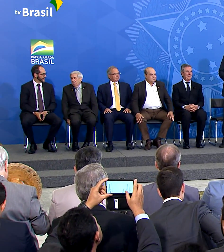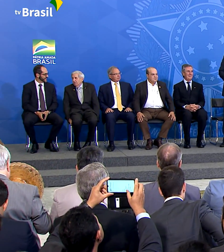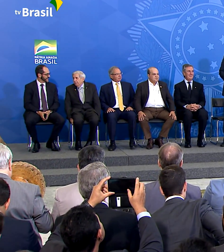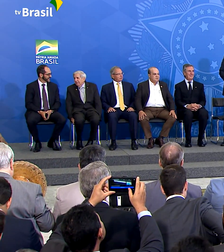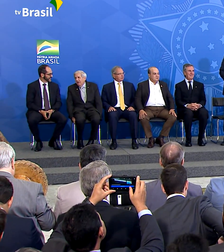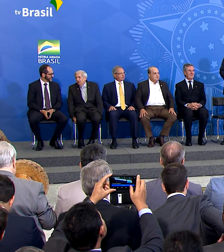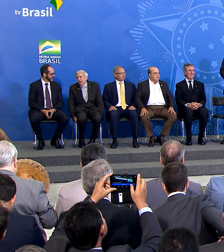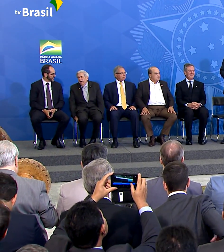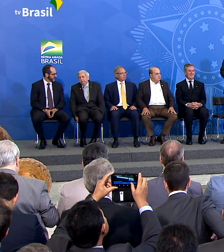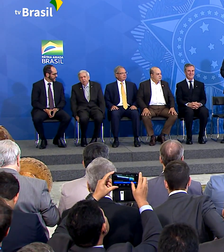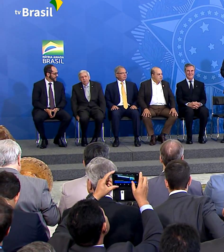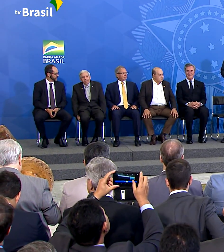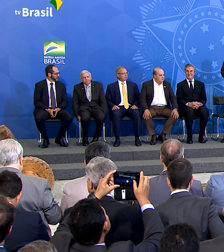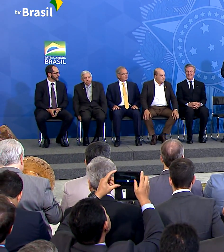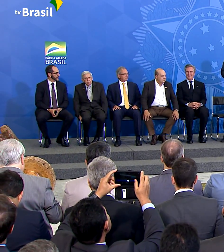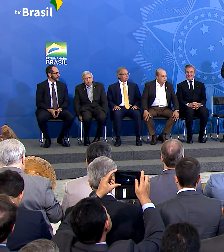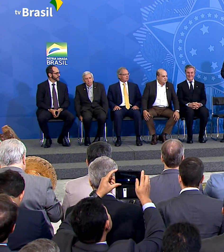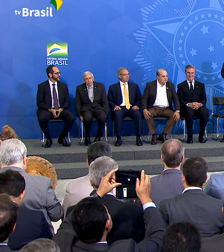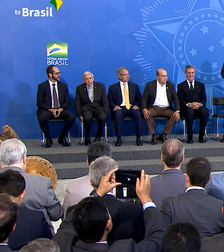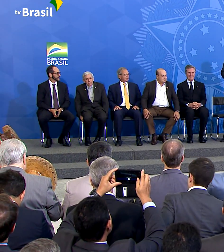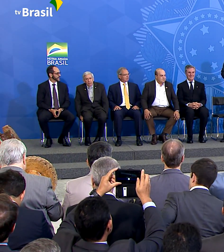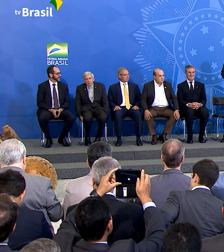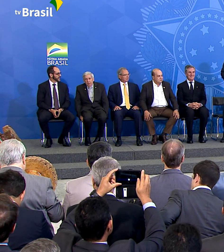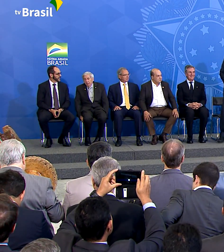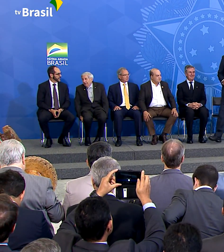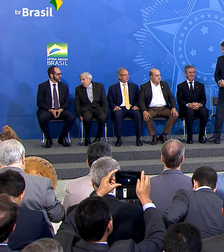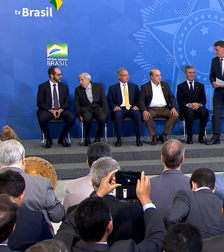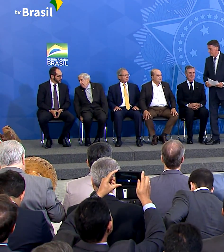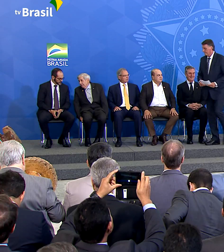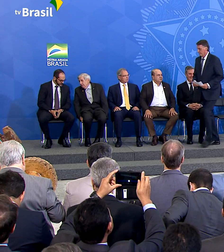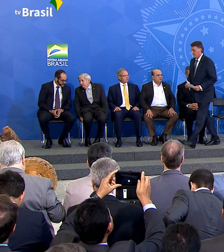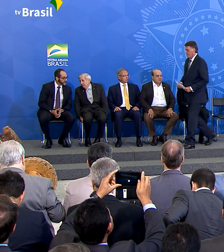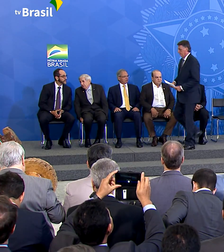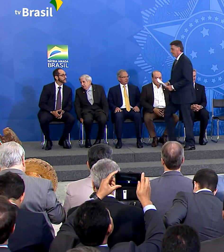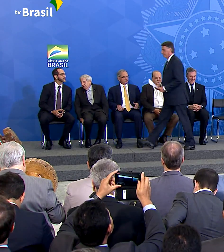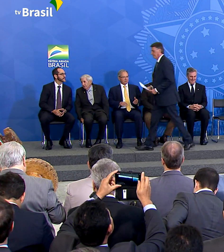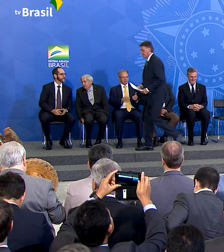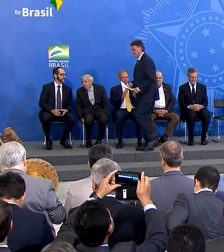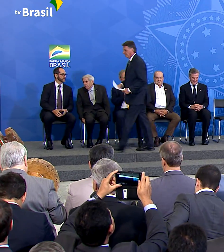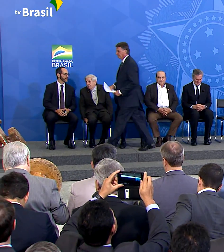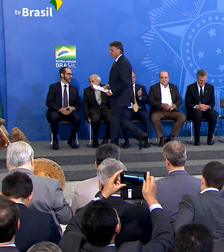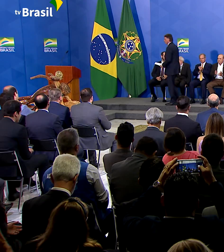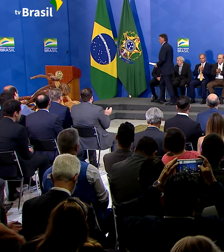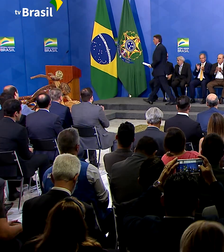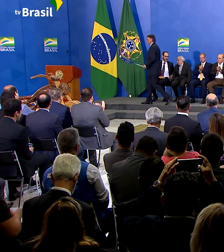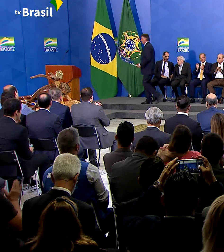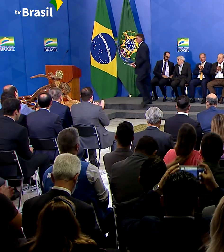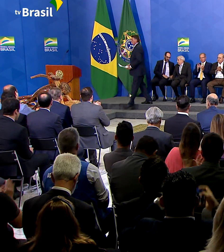Senhoras e senhores, com a palavra o Presidente da República, Jair Bolsonaro.